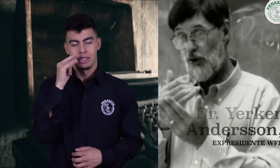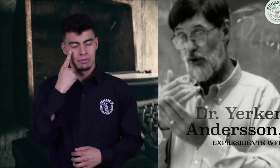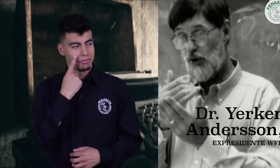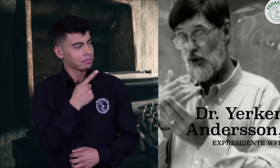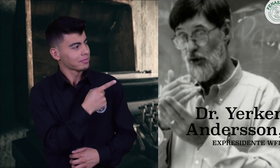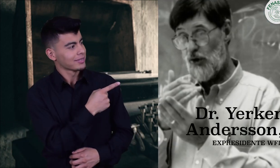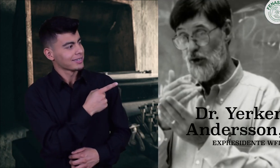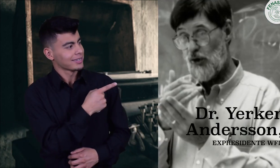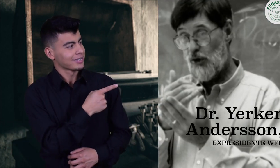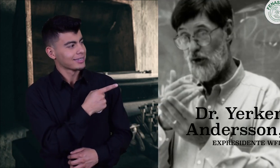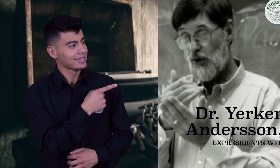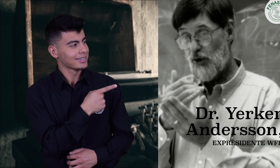mírenlo,